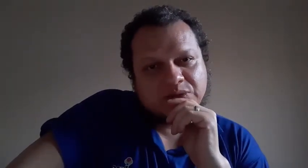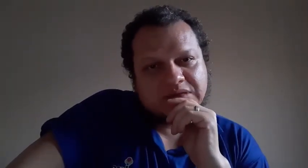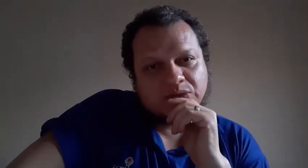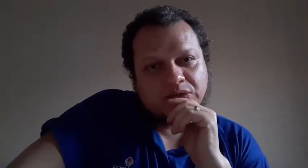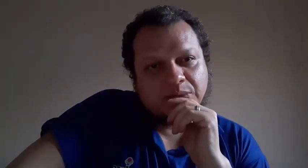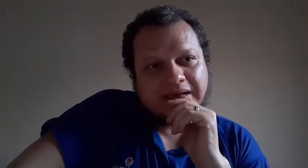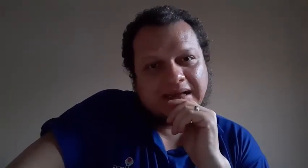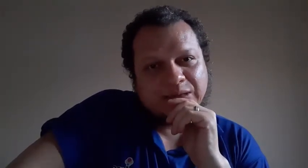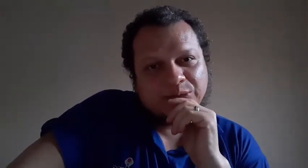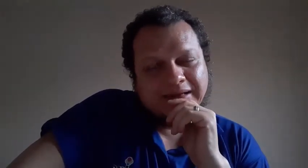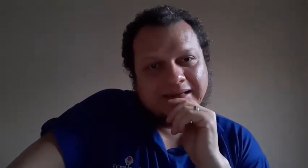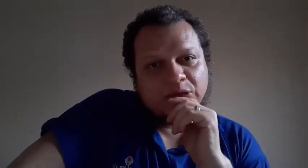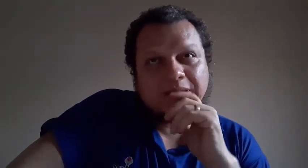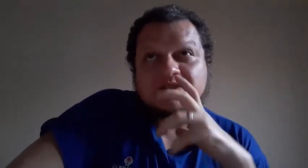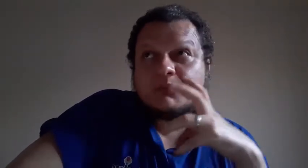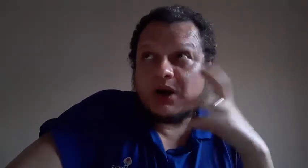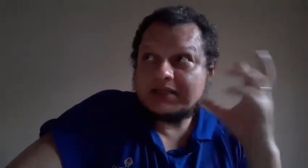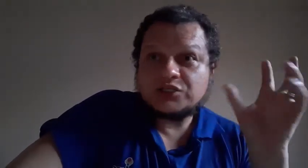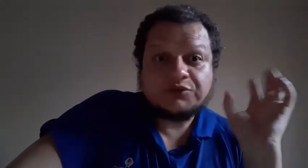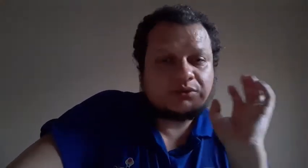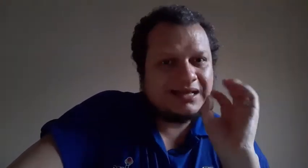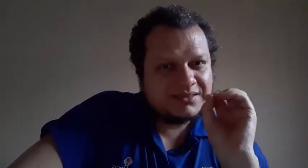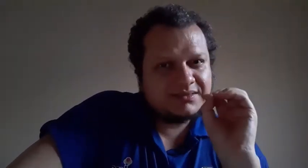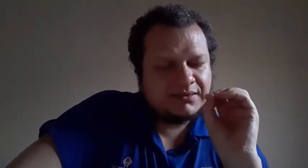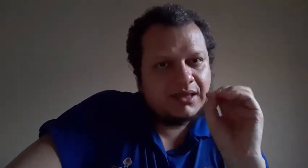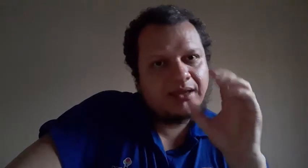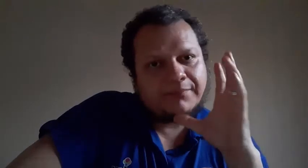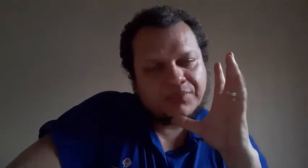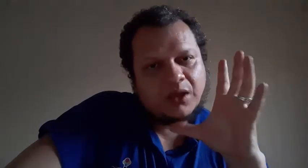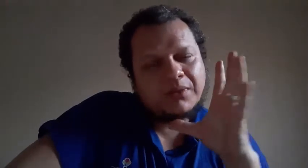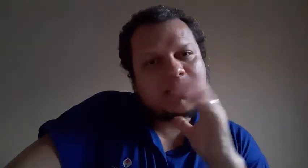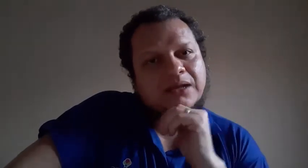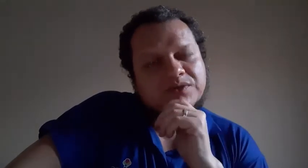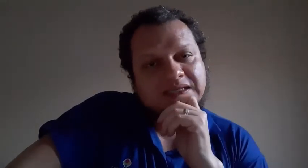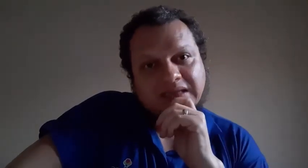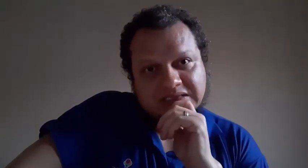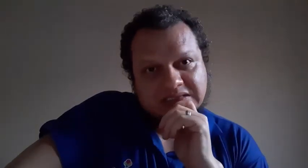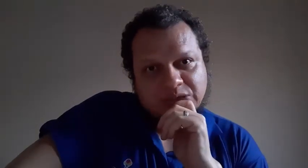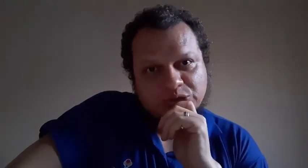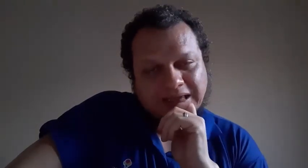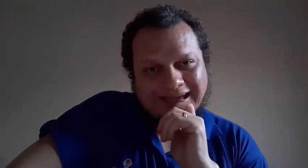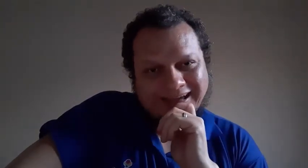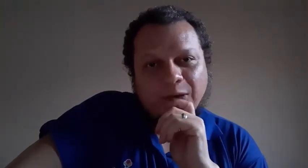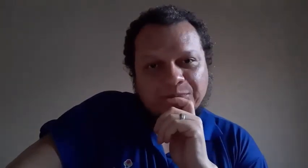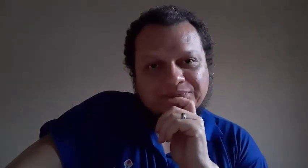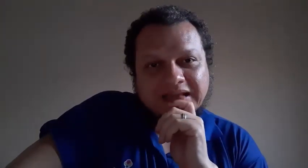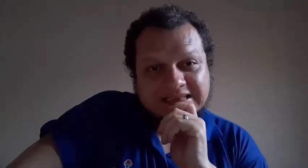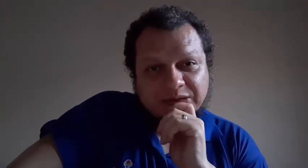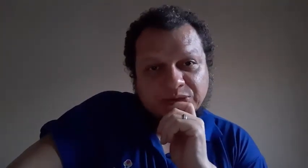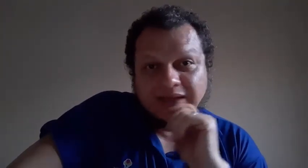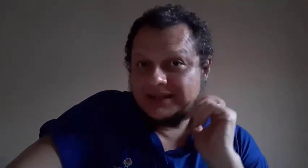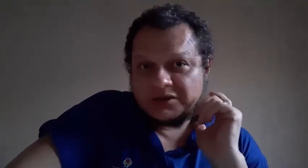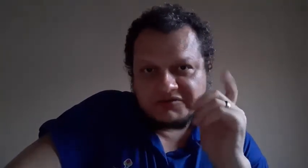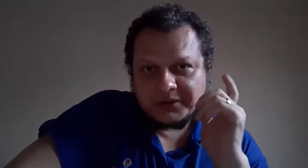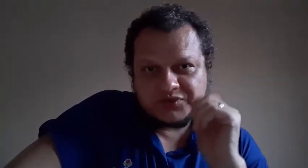as coisas todas. um no Brasil, embora das dificuldades que se tenha, é um mercado, sim, que existe, que é real. Tá certo? Então, vamos